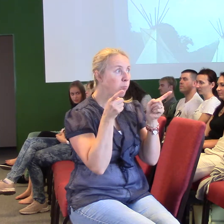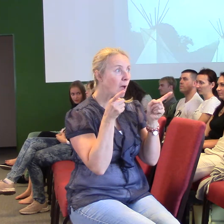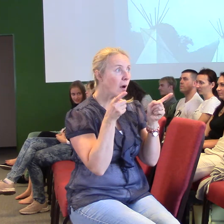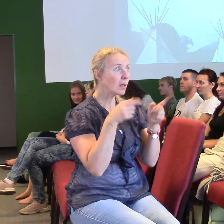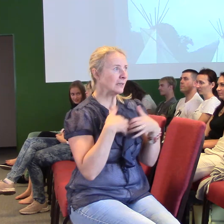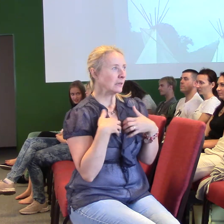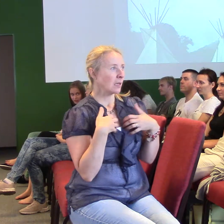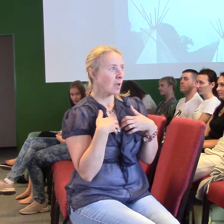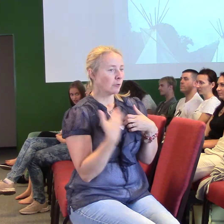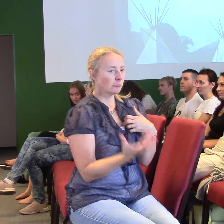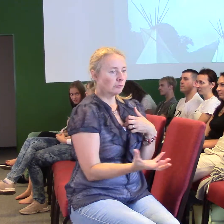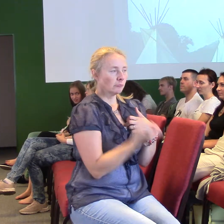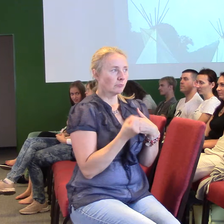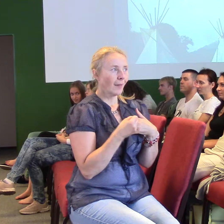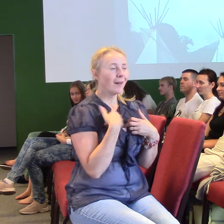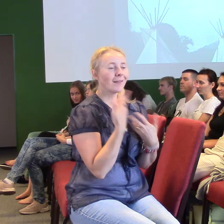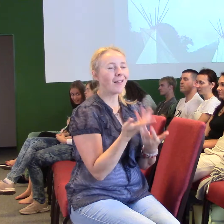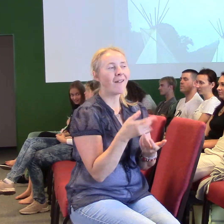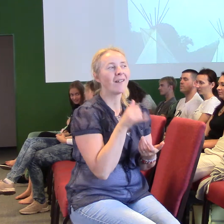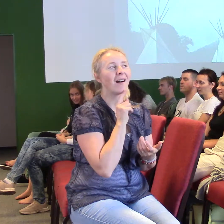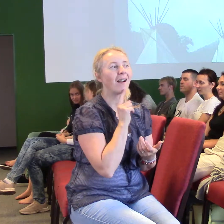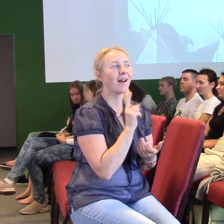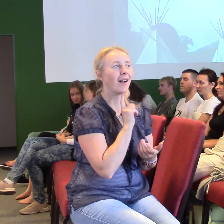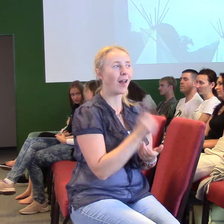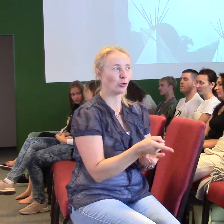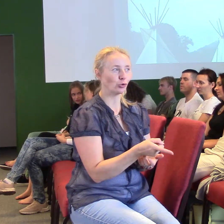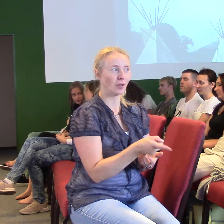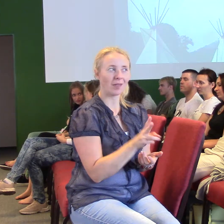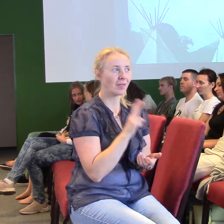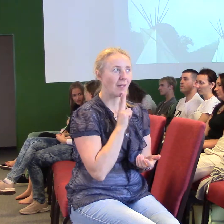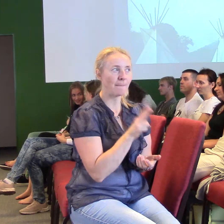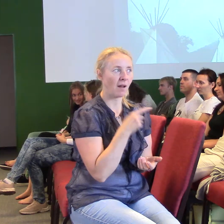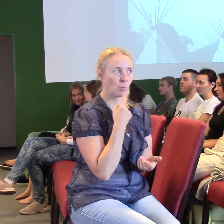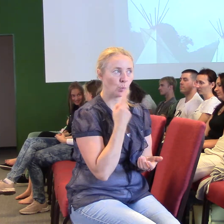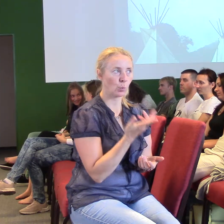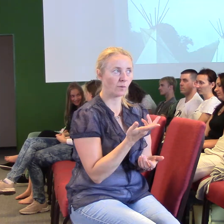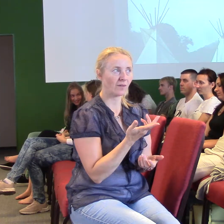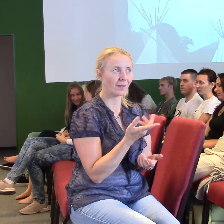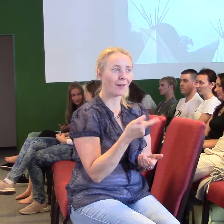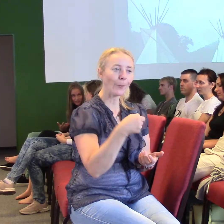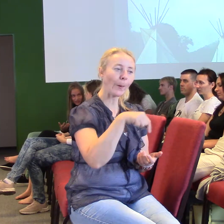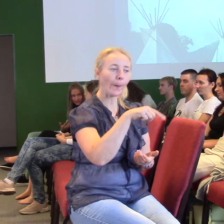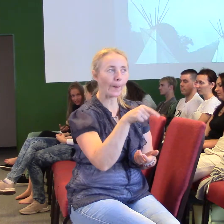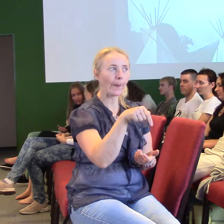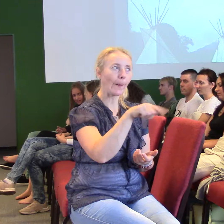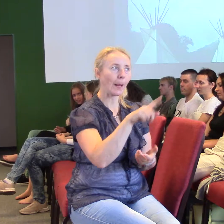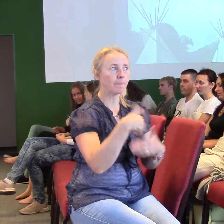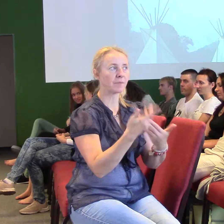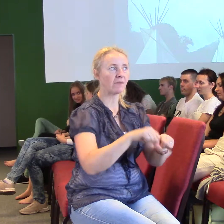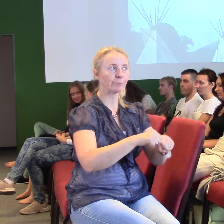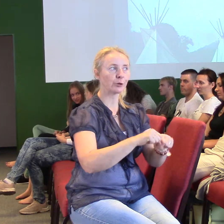obloudit, svést. Tady se nás snaží prostě, snaží se nám dávat překážky, různé překážky do cesty.